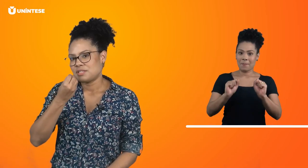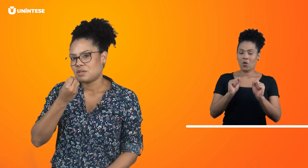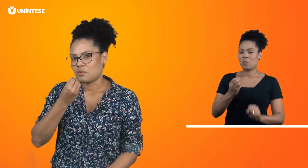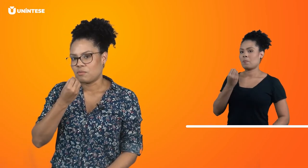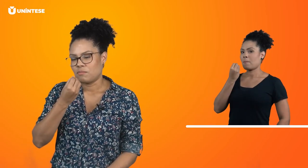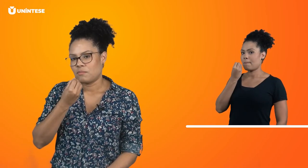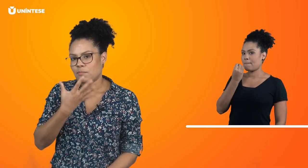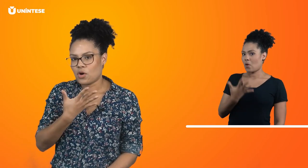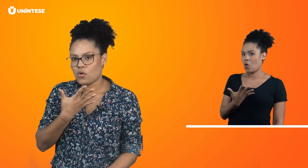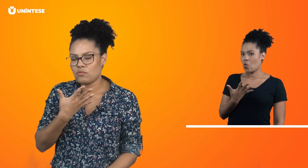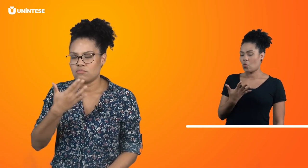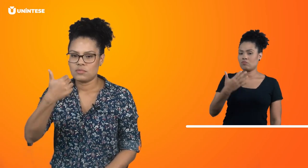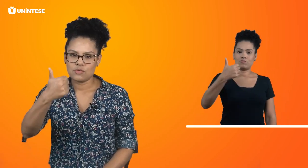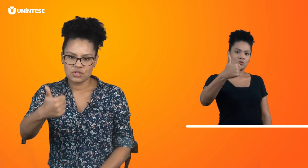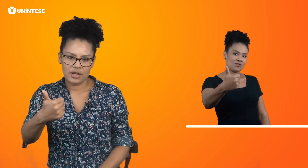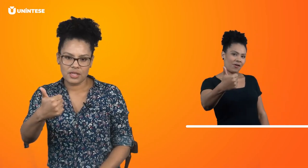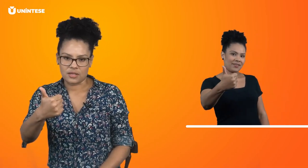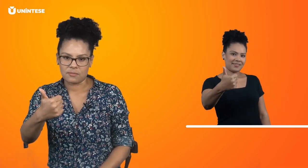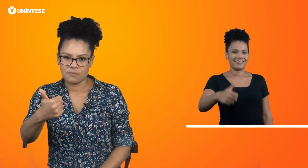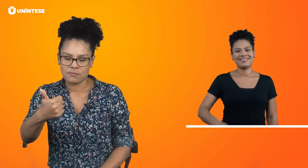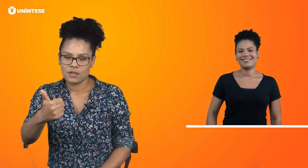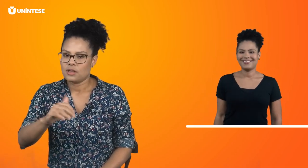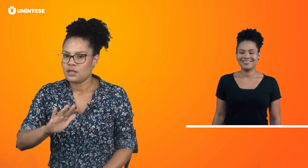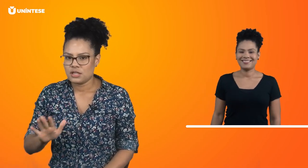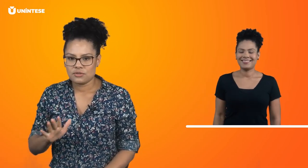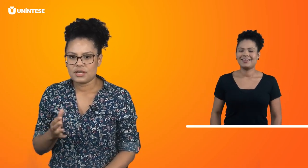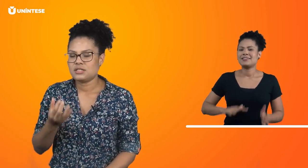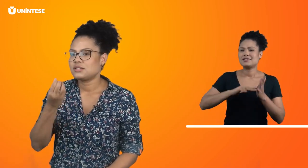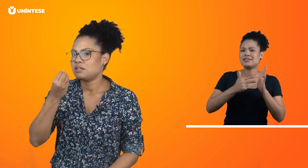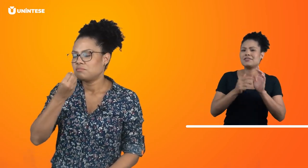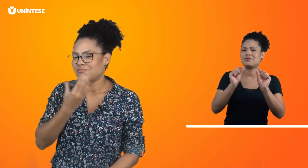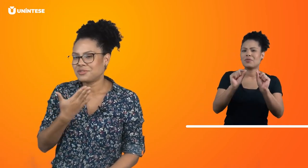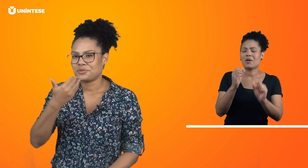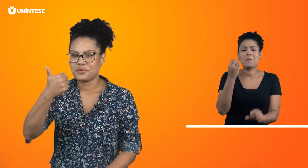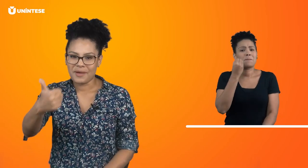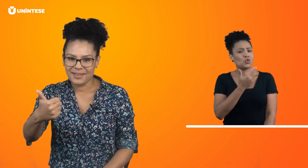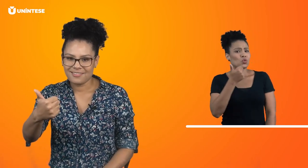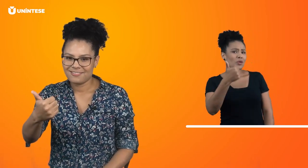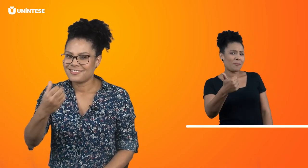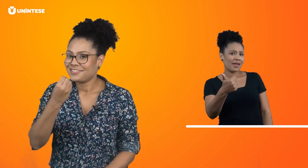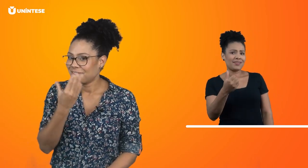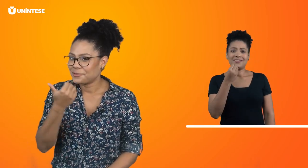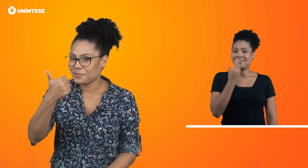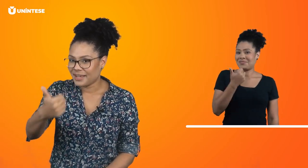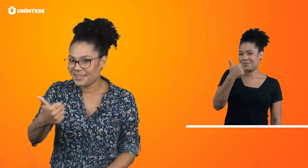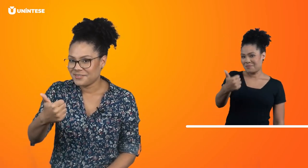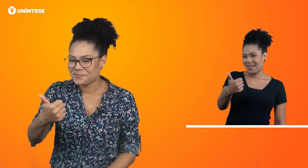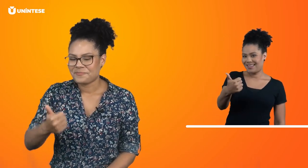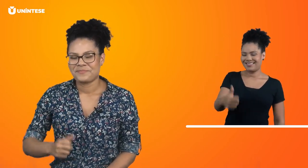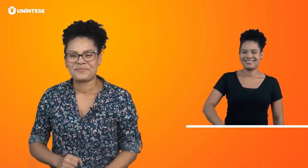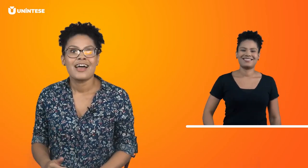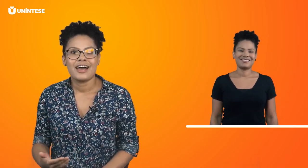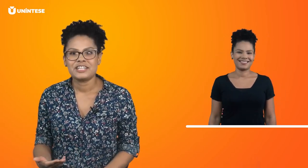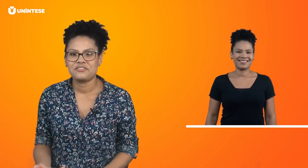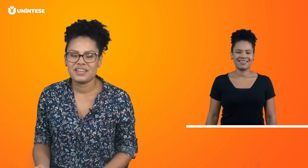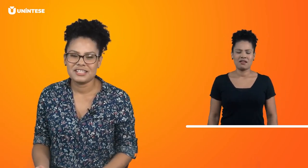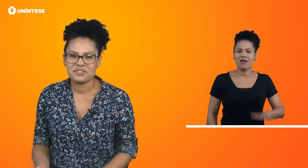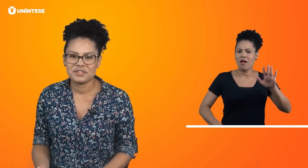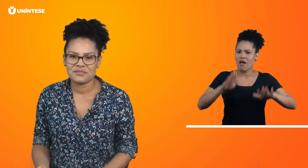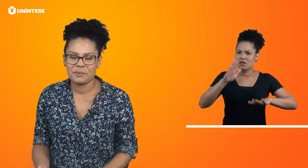fazer o bom e o joinha. Isso quer dizer tudo bem. Tudo bem. Às vezes, você vai